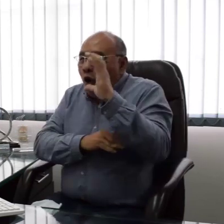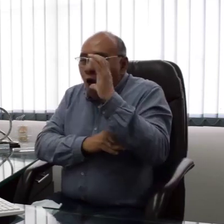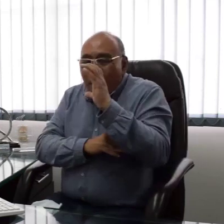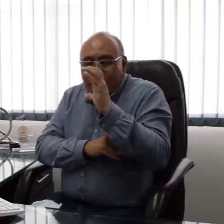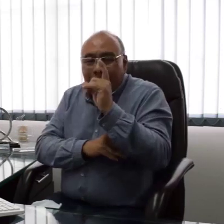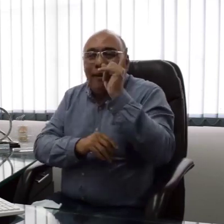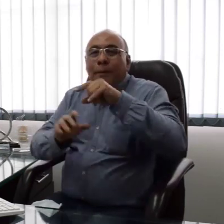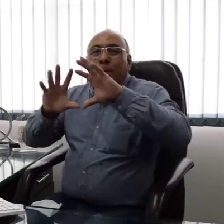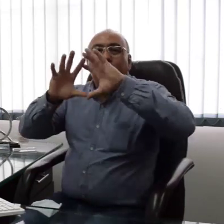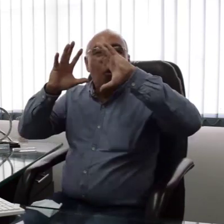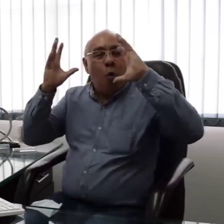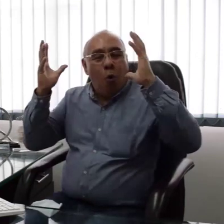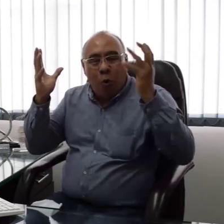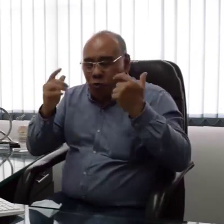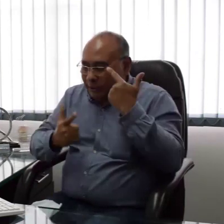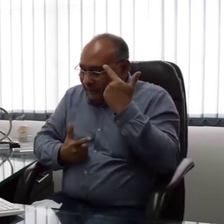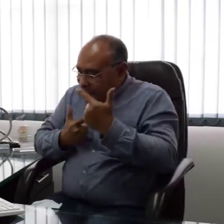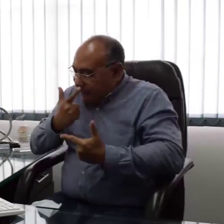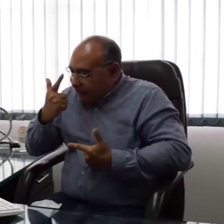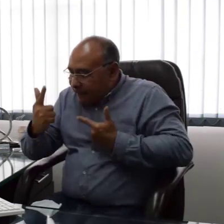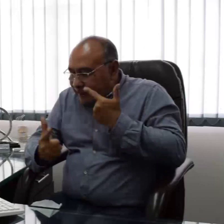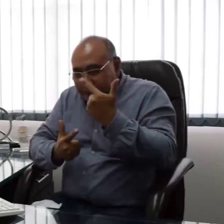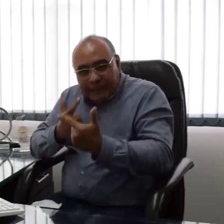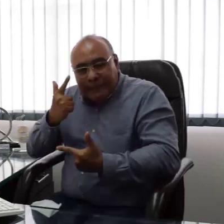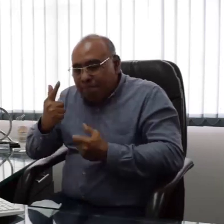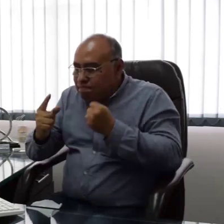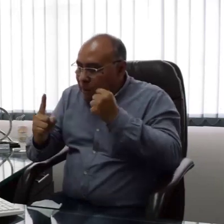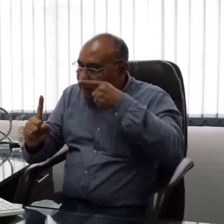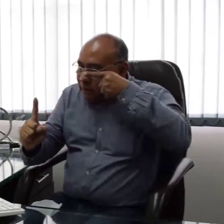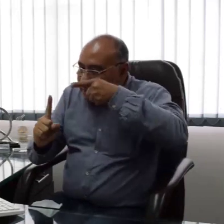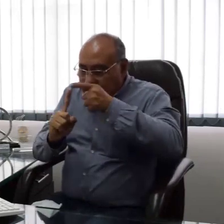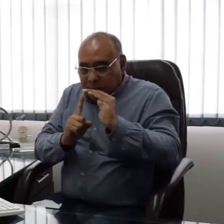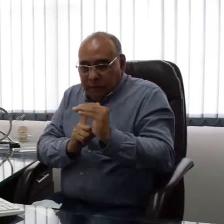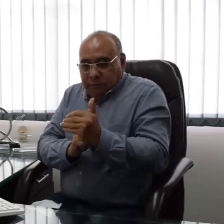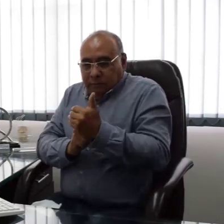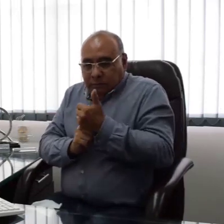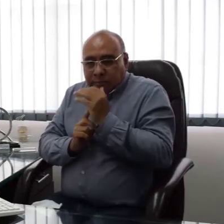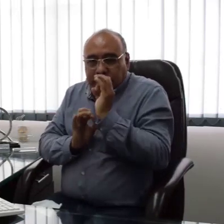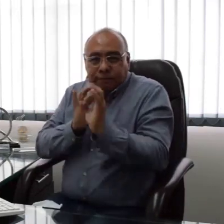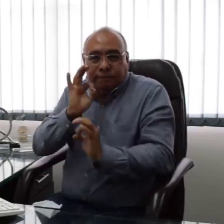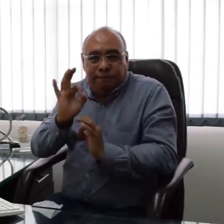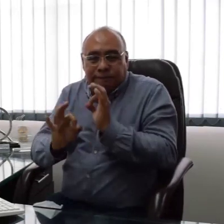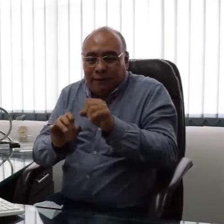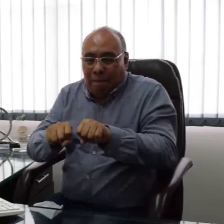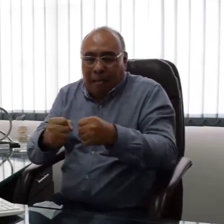la comunidad sorda en Colombia y en el mundo está luchando por protegerla, preservarla y defenderla.